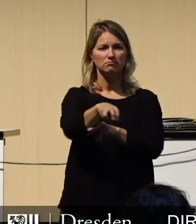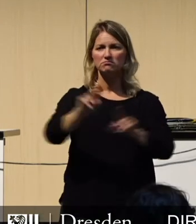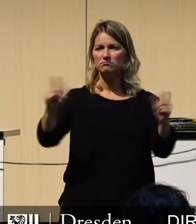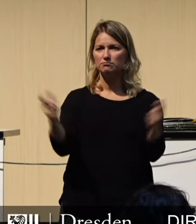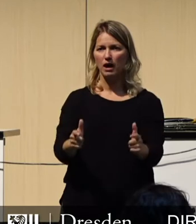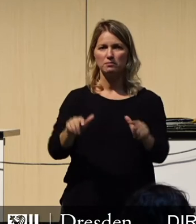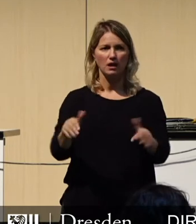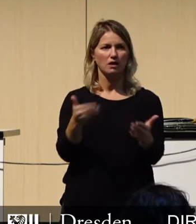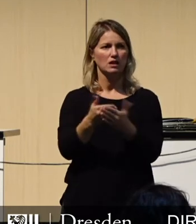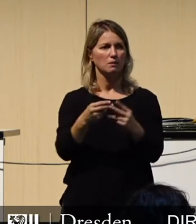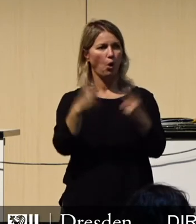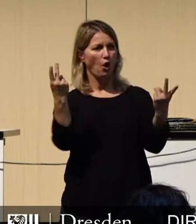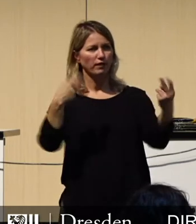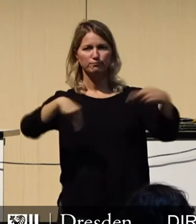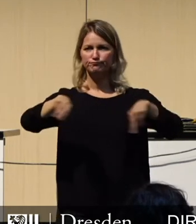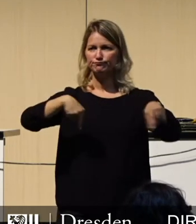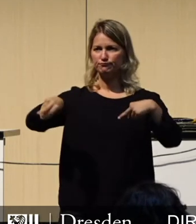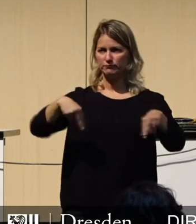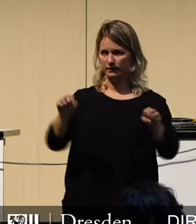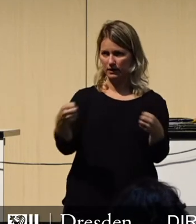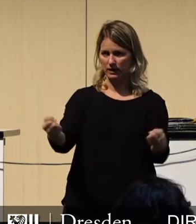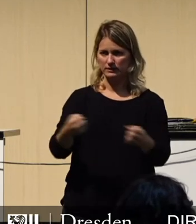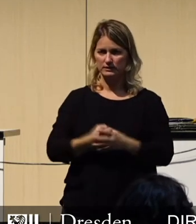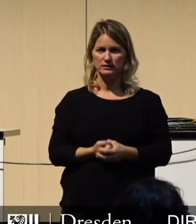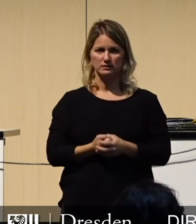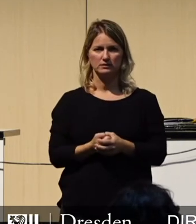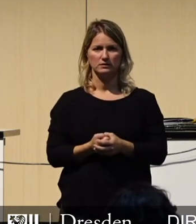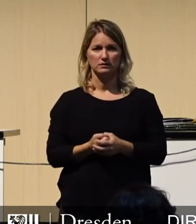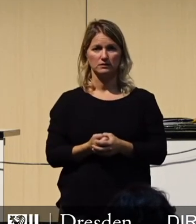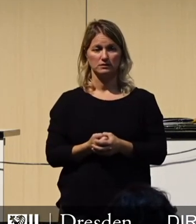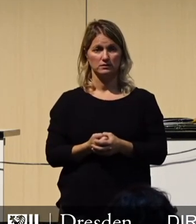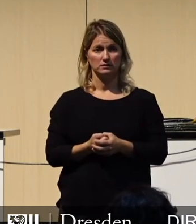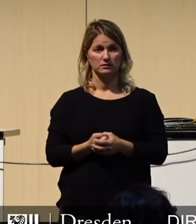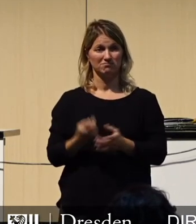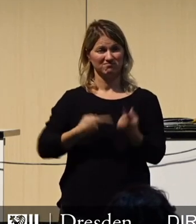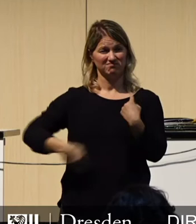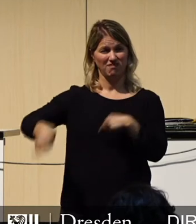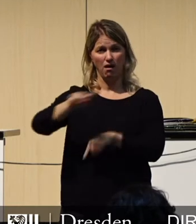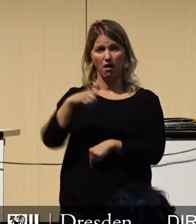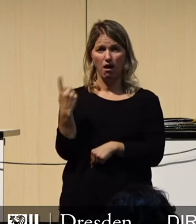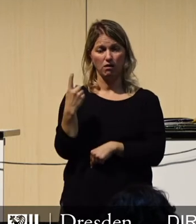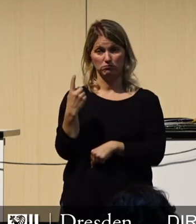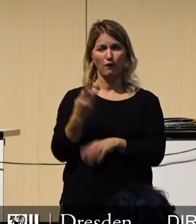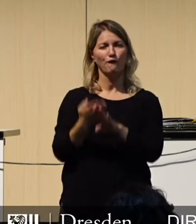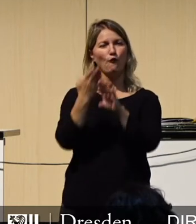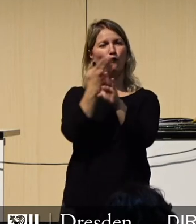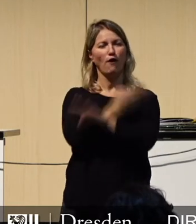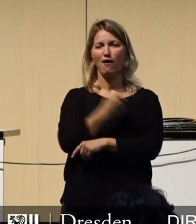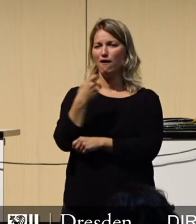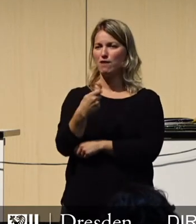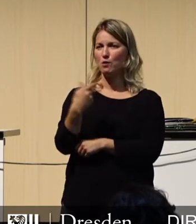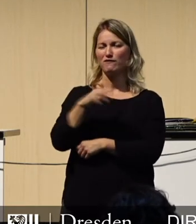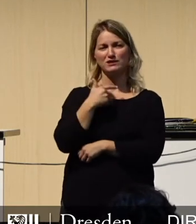ein öffentliches Leben. Ich denke, niemand von uns hätte sich noch im Februar vorstellen können,